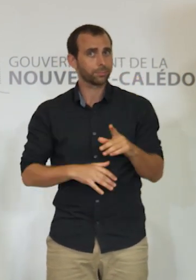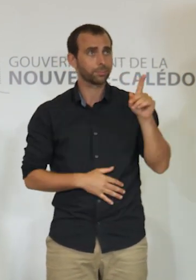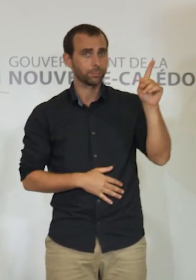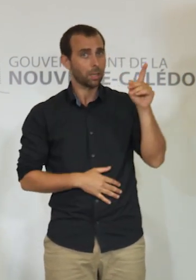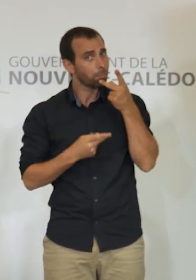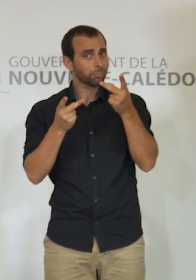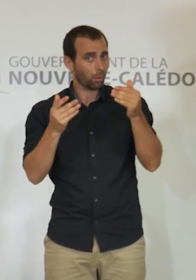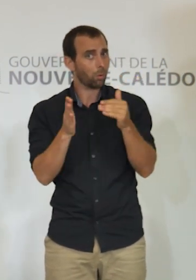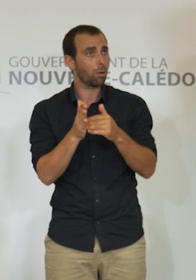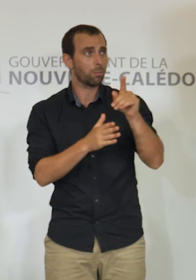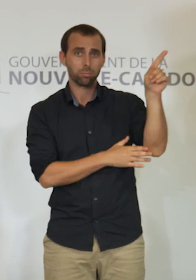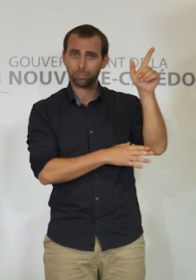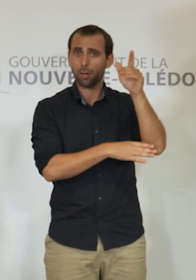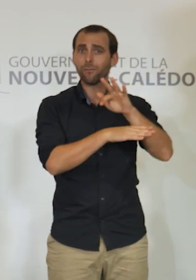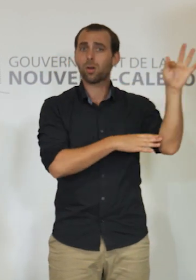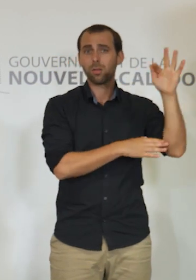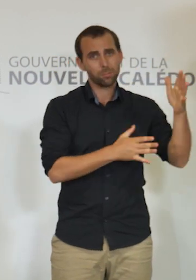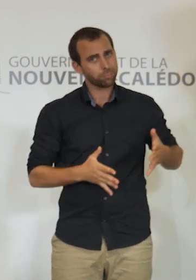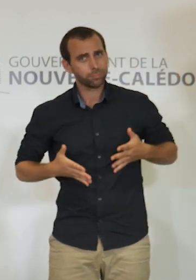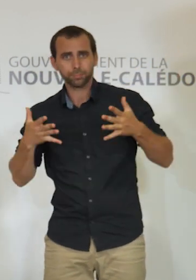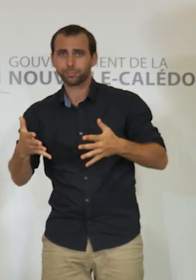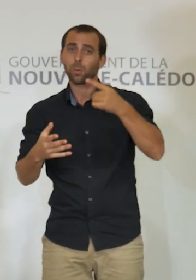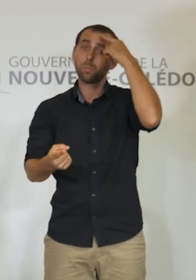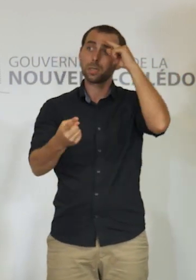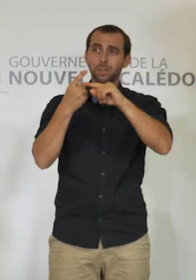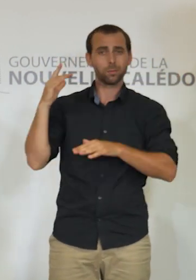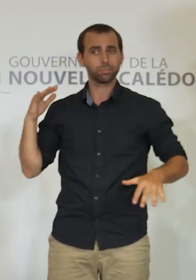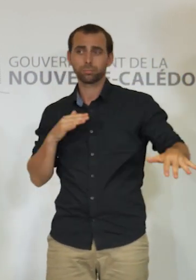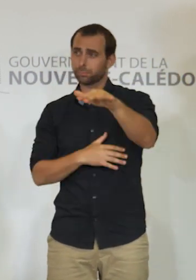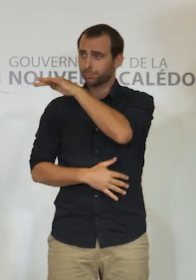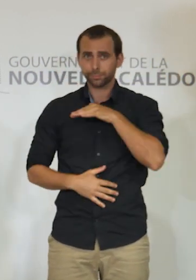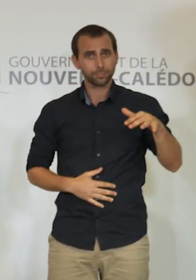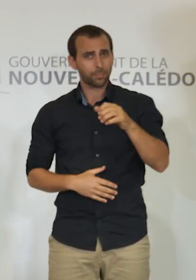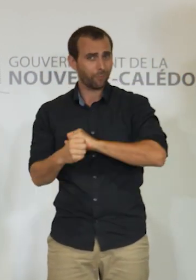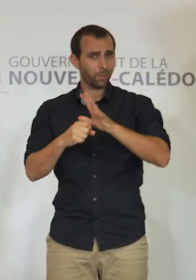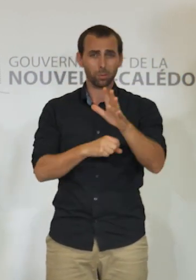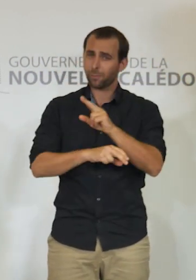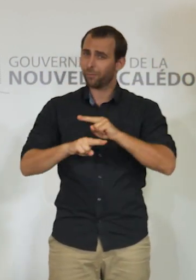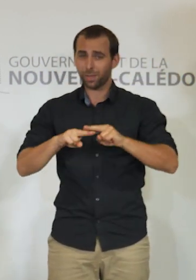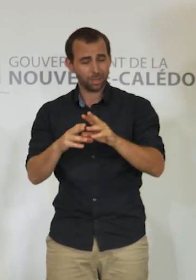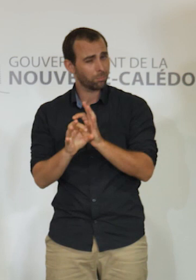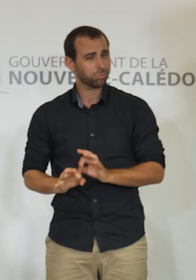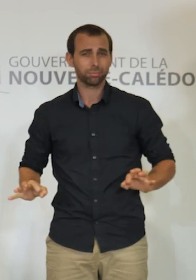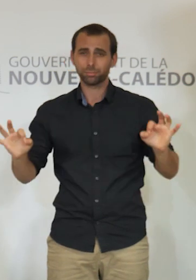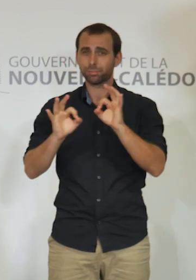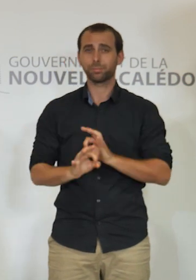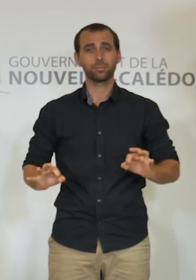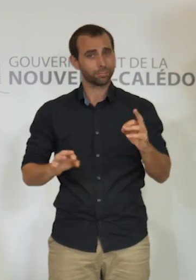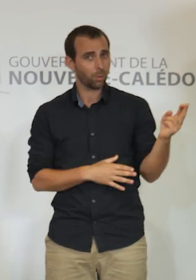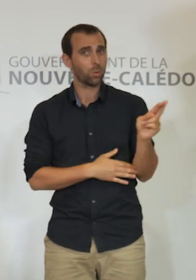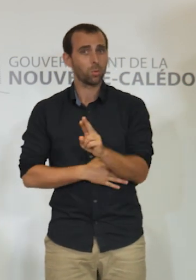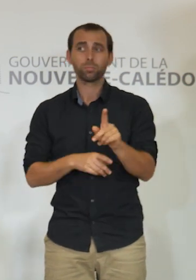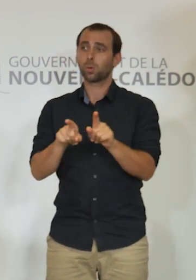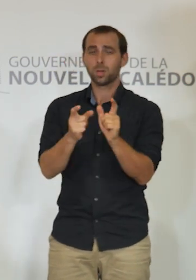pour aider, autant qu'il est possible, le retour à une situation de territoire Covid-free, ainsi que pour la mise en œuvre des dispositifs d'appui aux